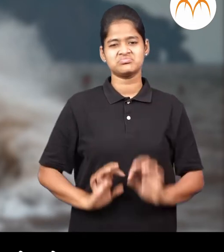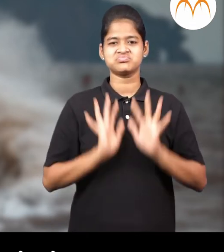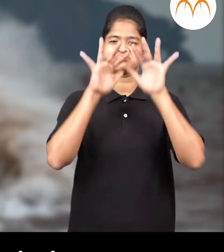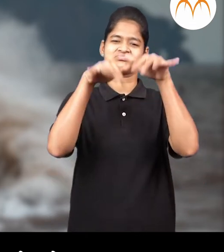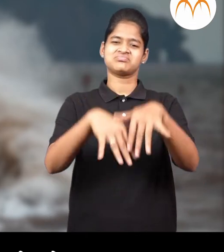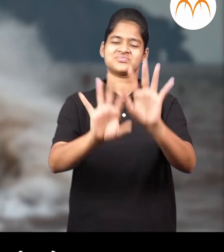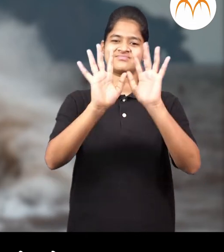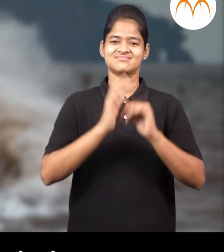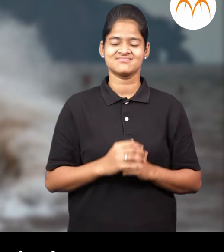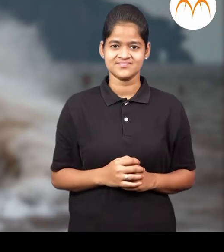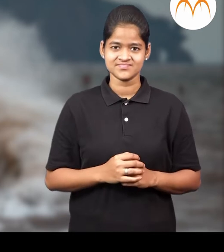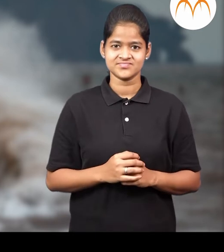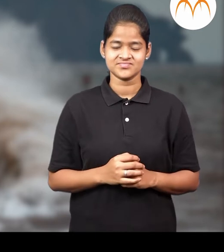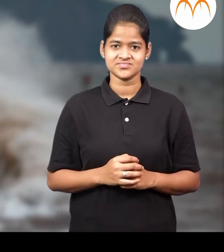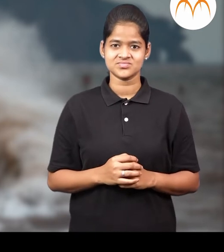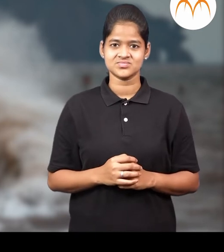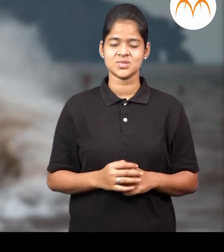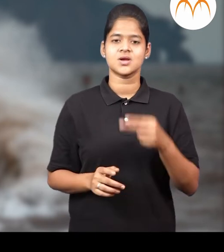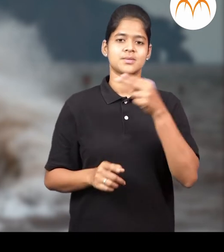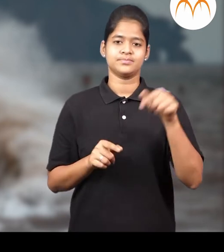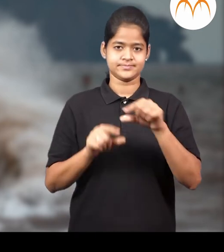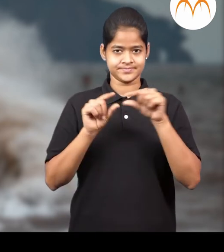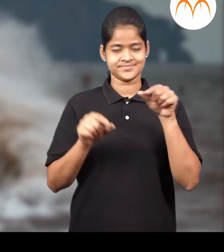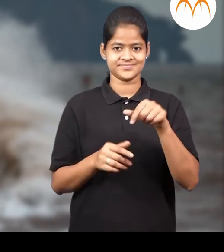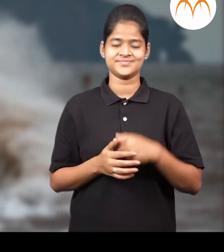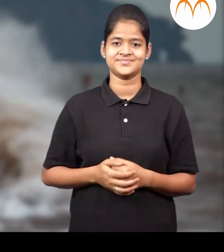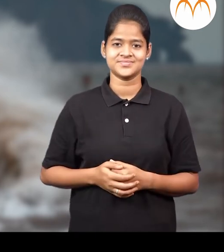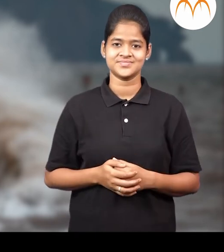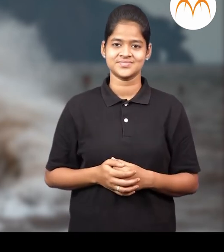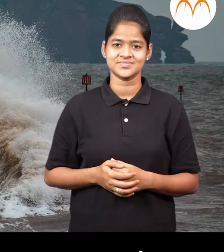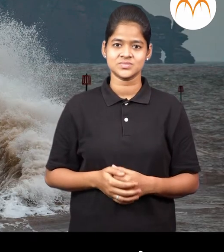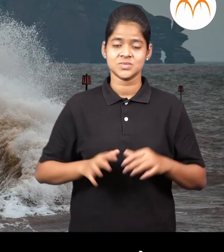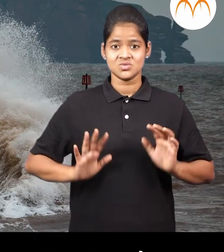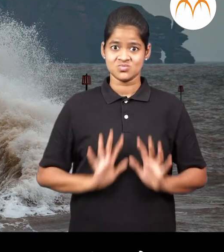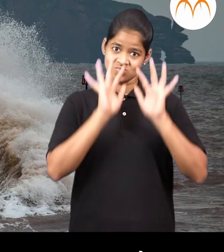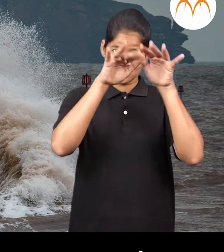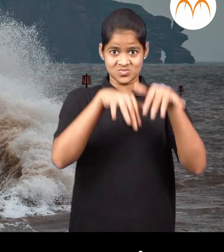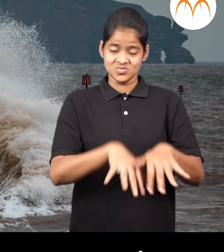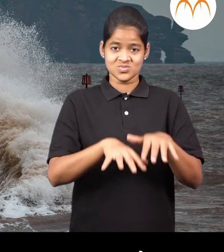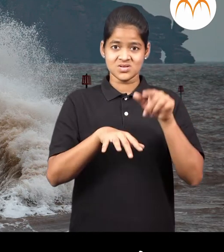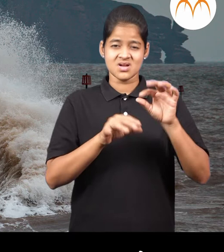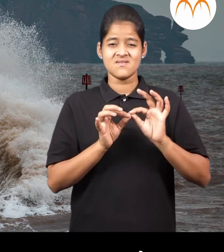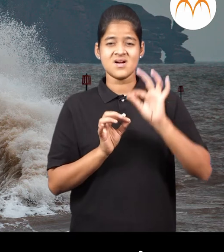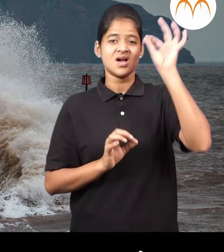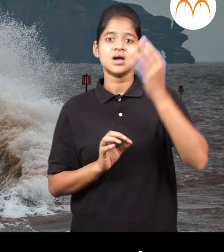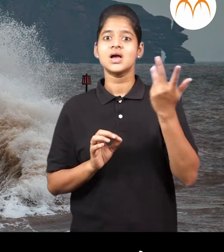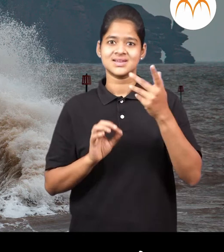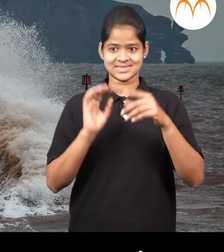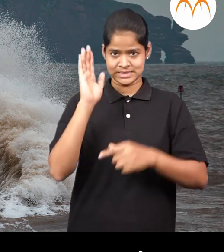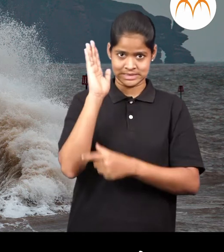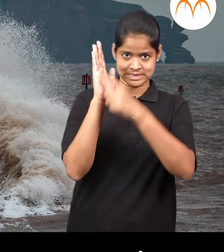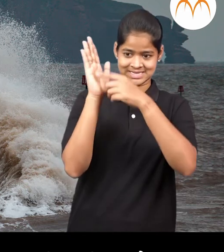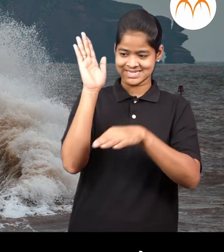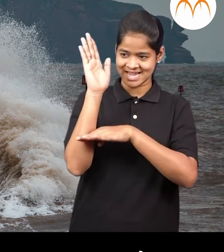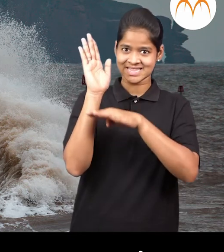निर्मान होतात त्याला चुनामी आसे मंटात या लाटांची उन्ची तीन चार